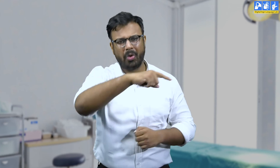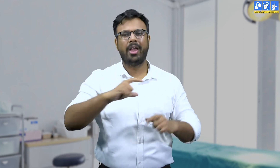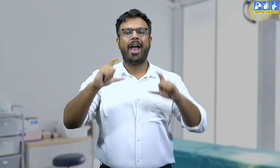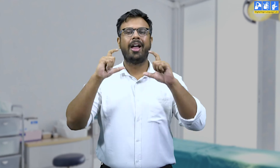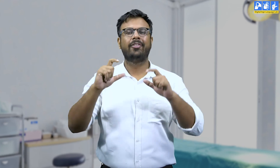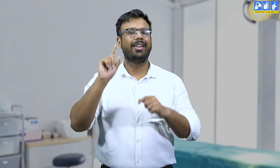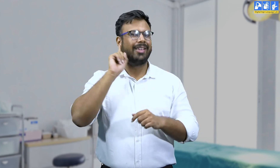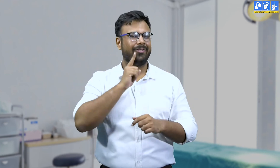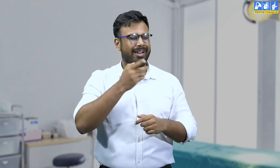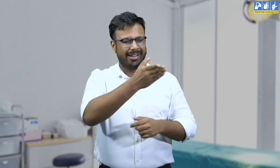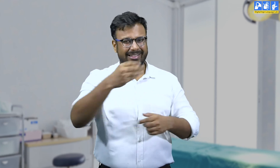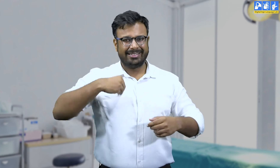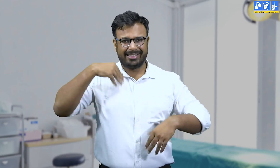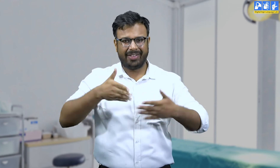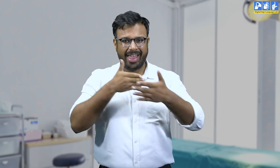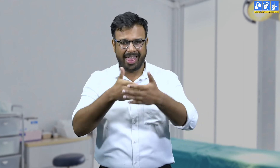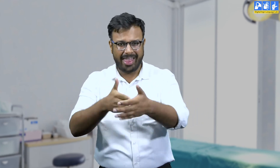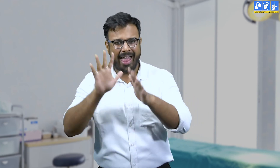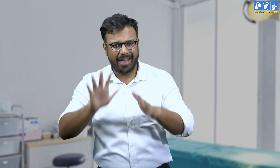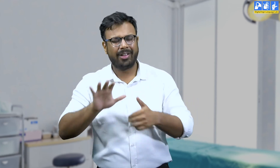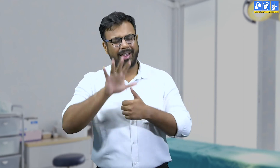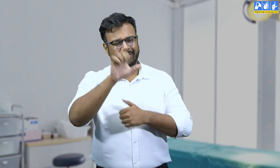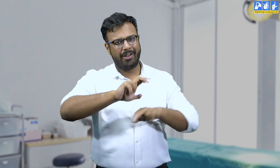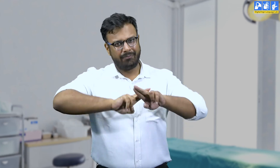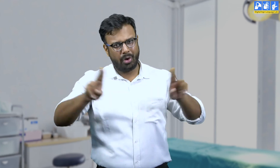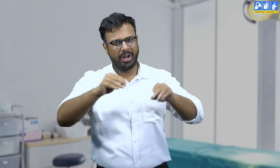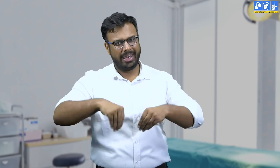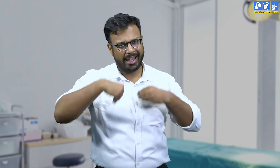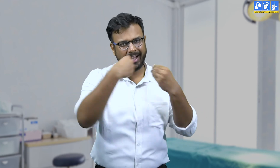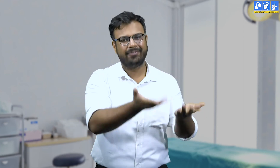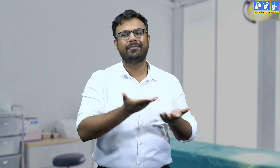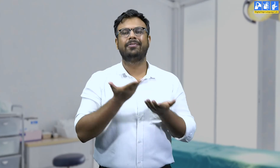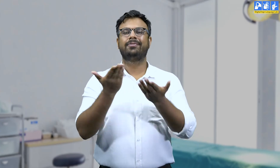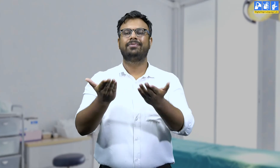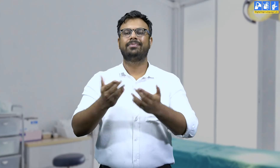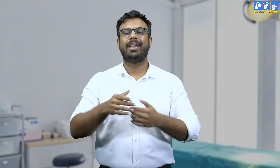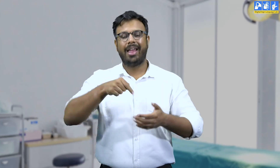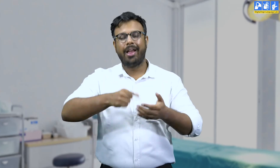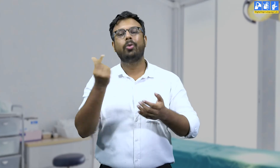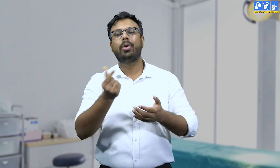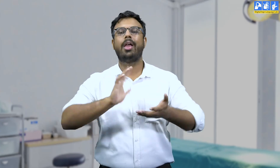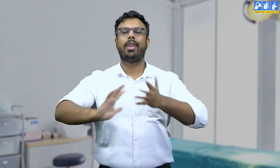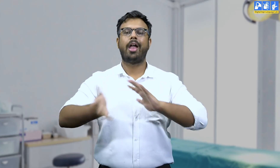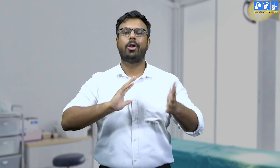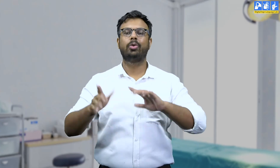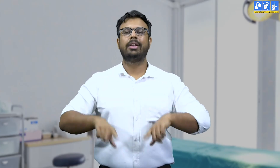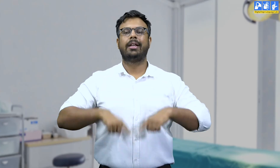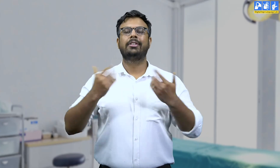आप लोग इस बात का खास ख्याल रखें कि बधीर लोगों के लिए भी सुगमता बहुत चुरूरी है